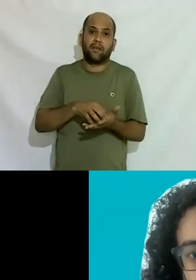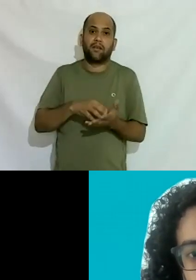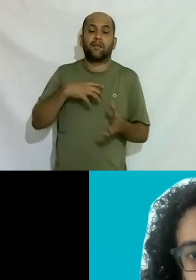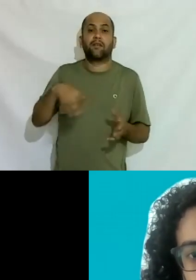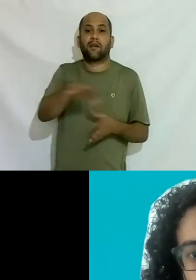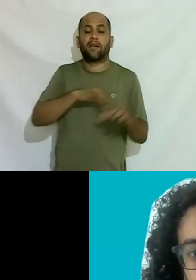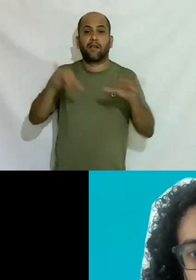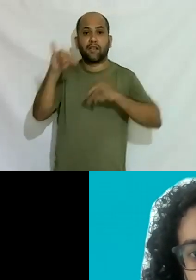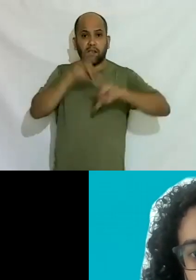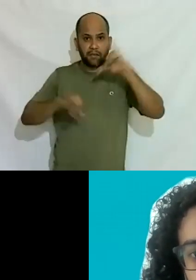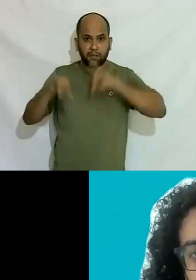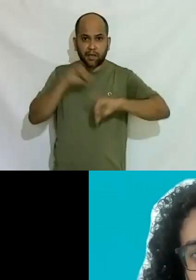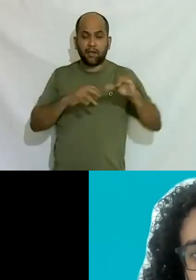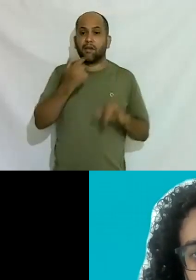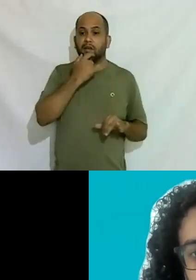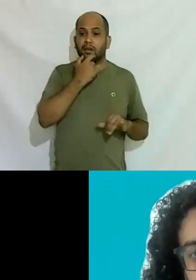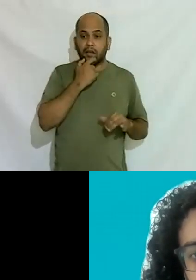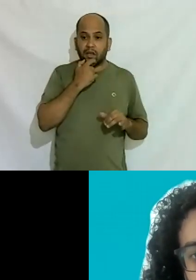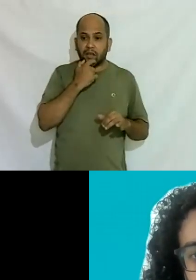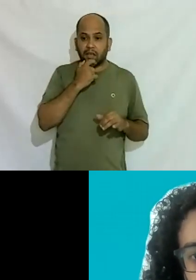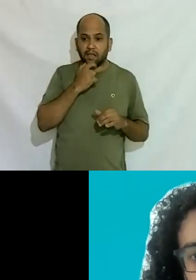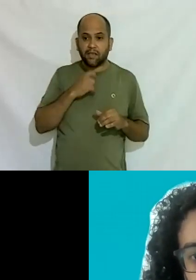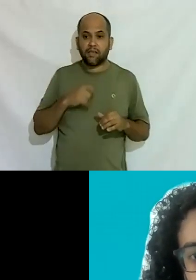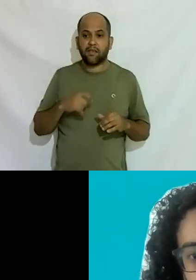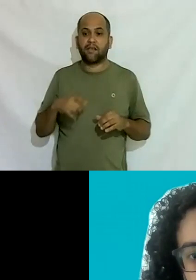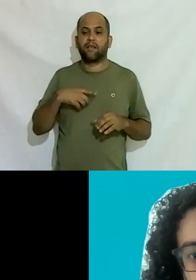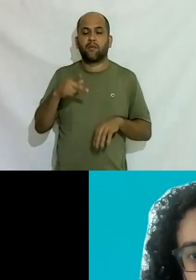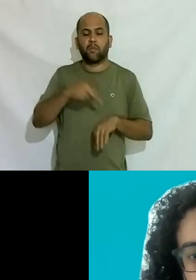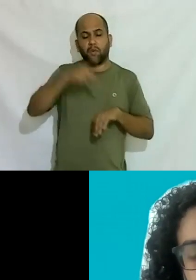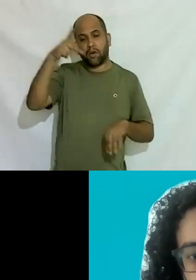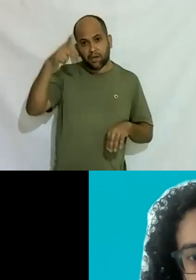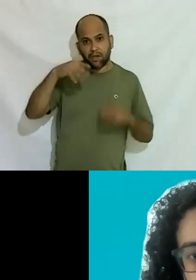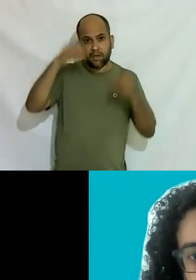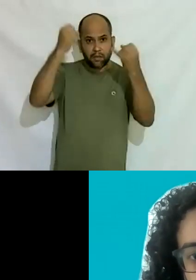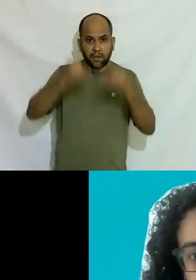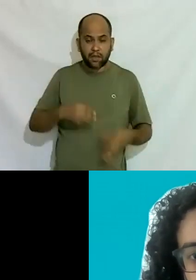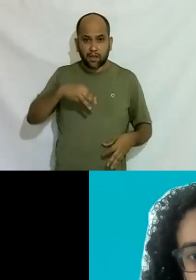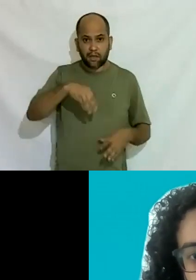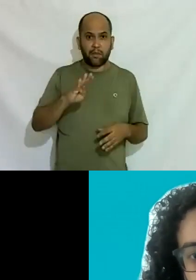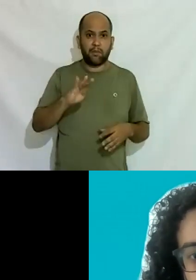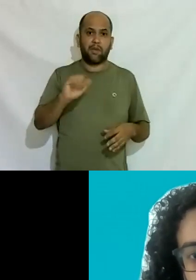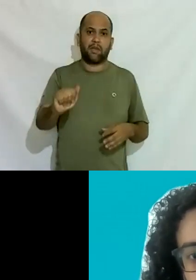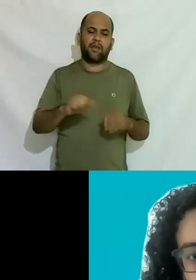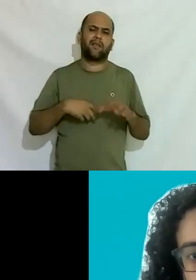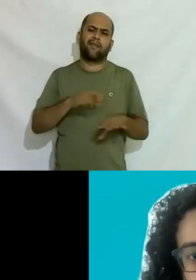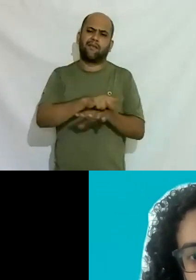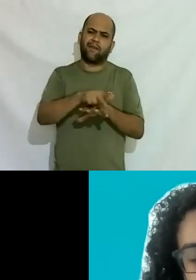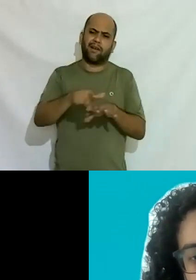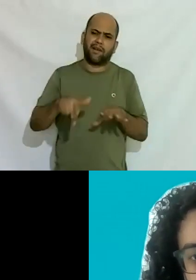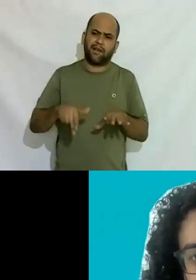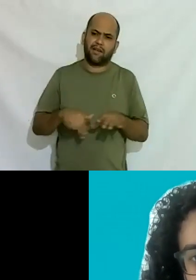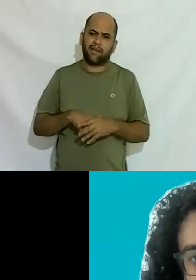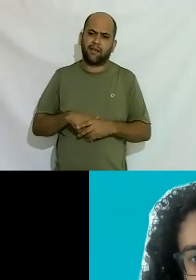tem de inglês tem de língua surgem pós-graduação que eu já falei MBA tivemos 100 vagas de MBA grátis esse ano